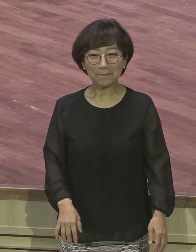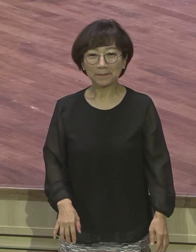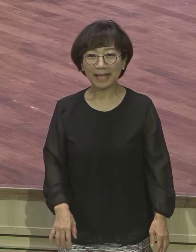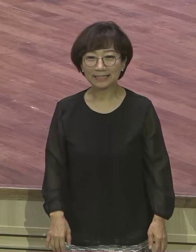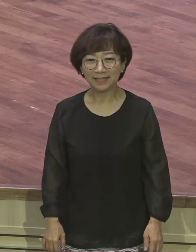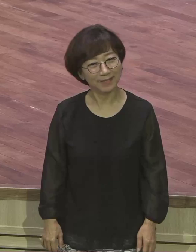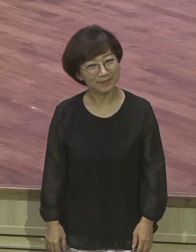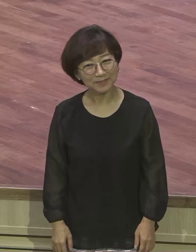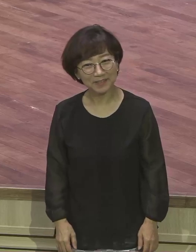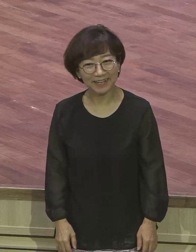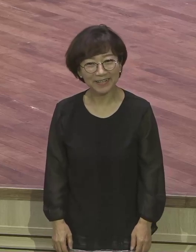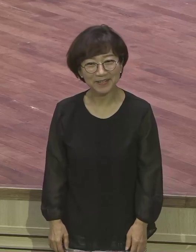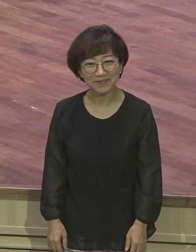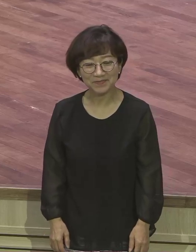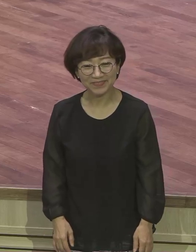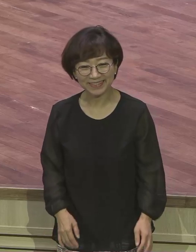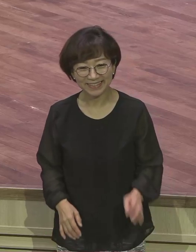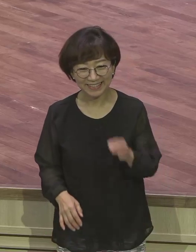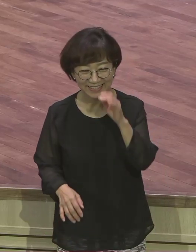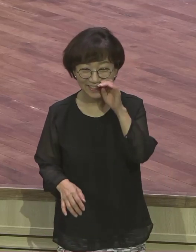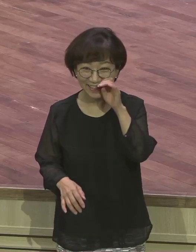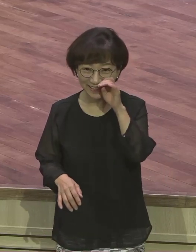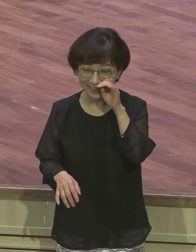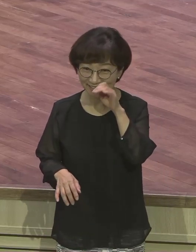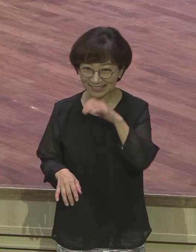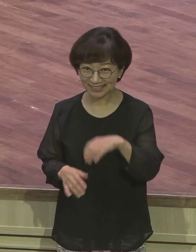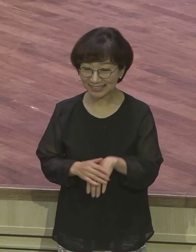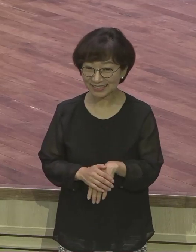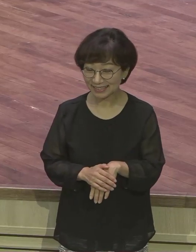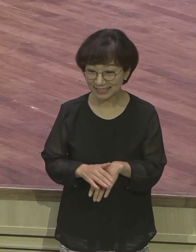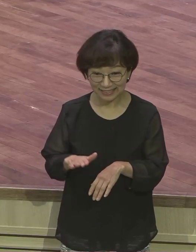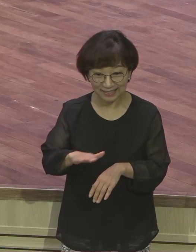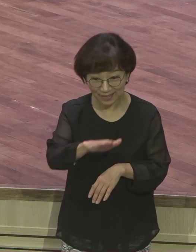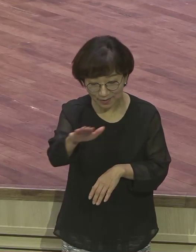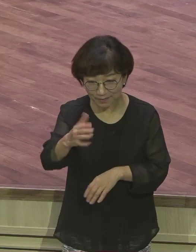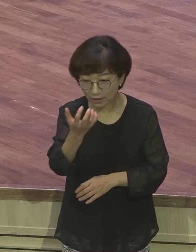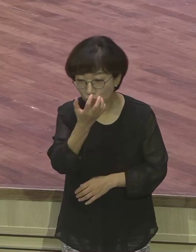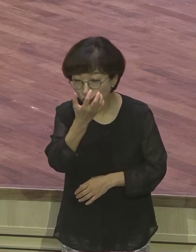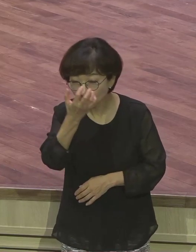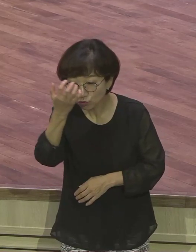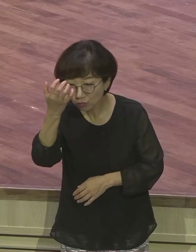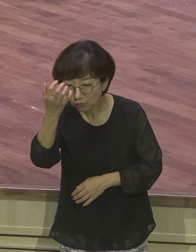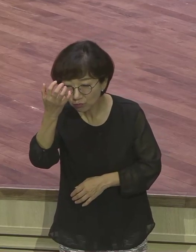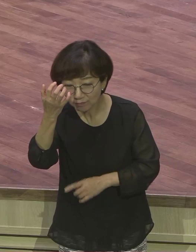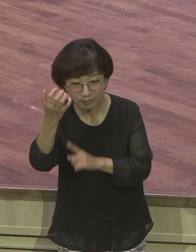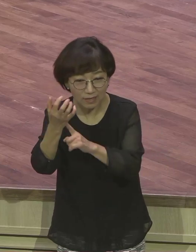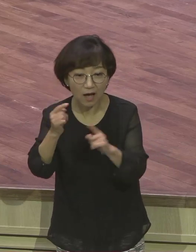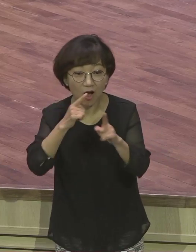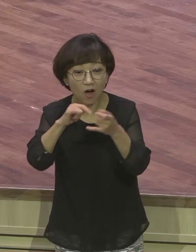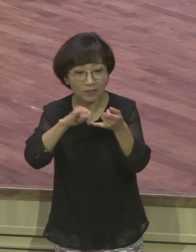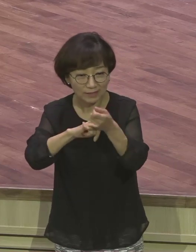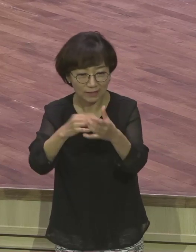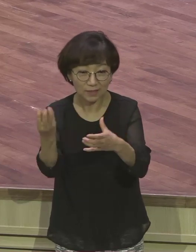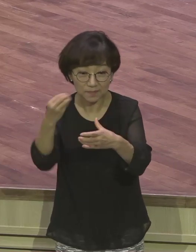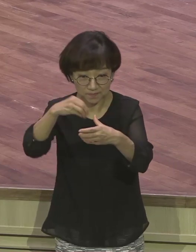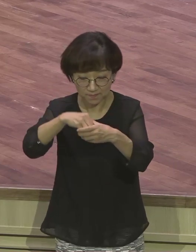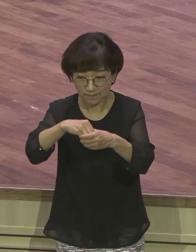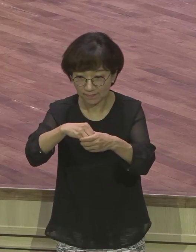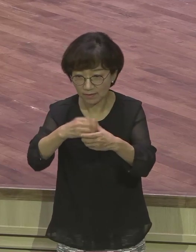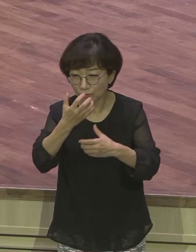항상 여러분이 언약적 꿈을 여러분 가슴에 품고 언약이